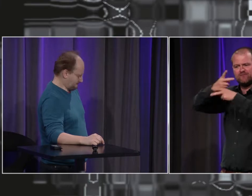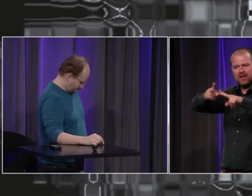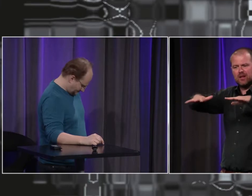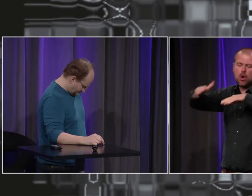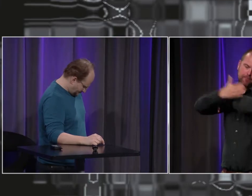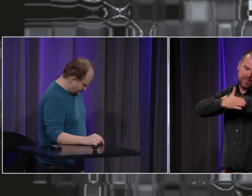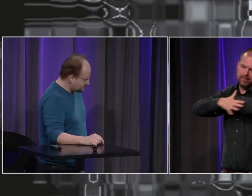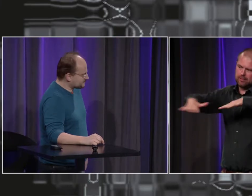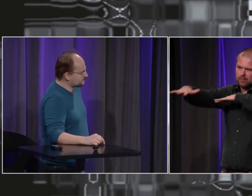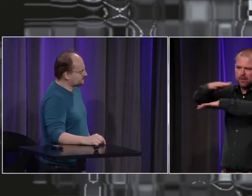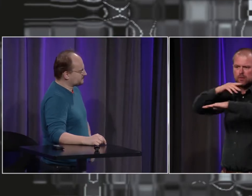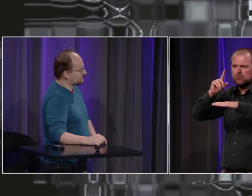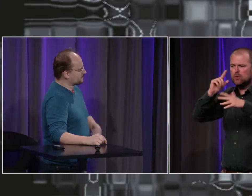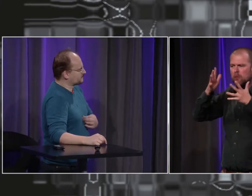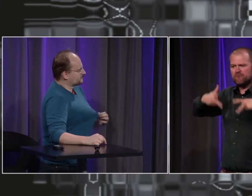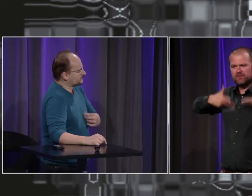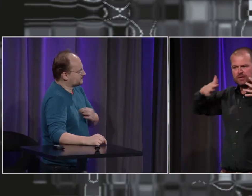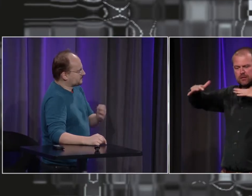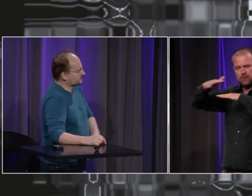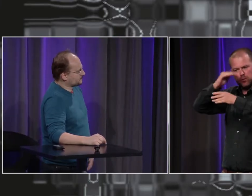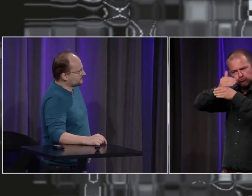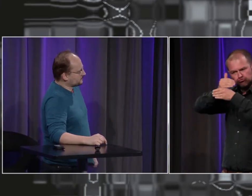traductions il parle des villes qui parle des campagnes